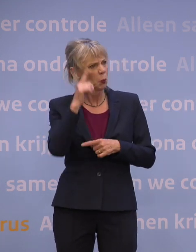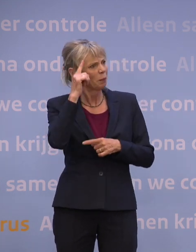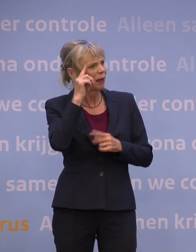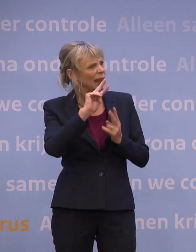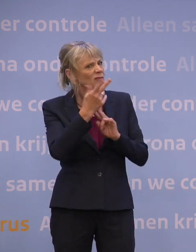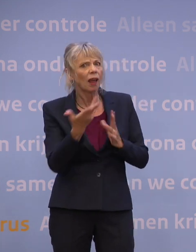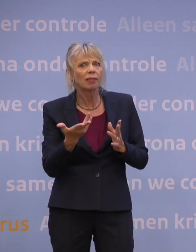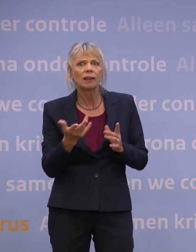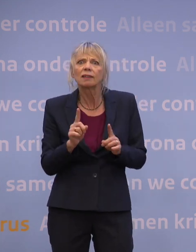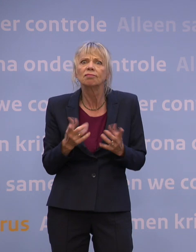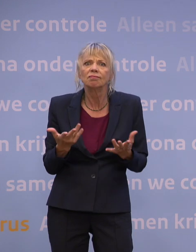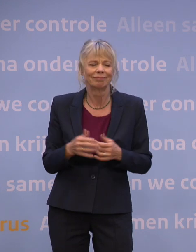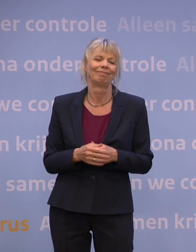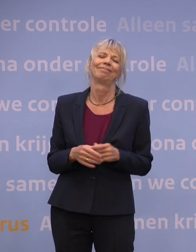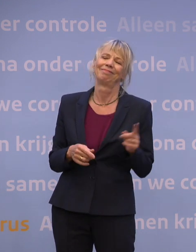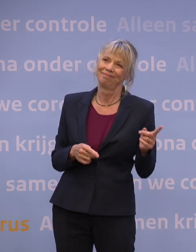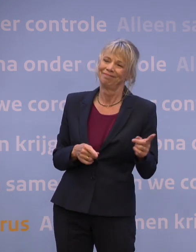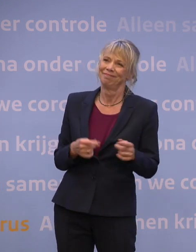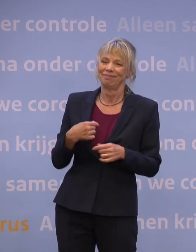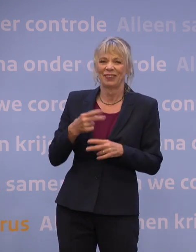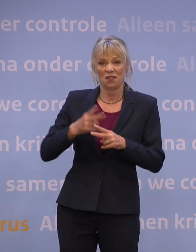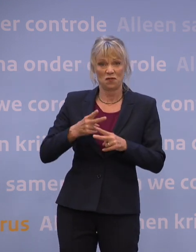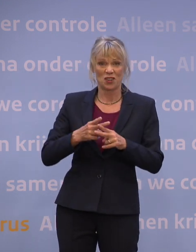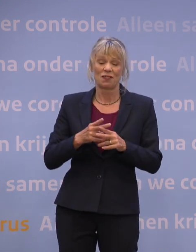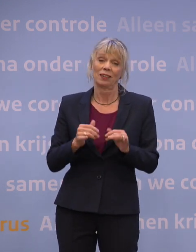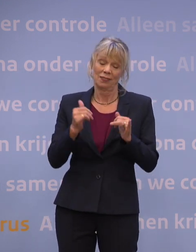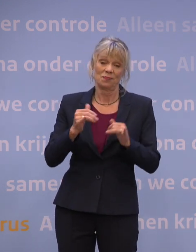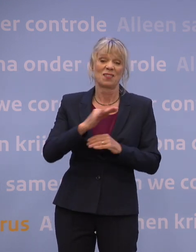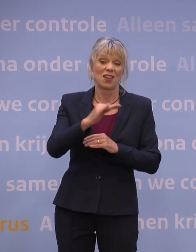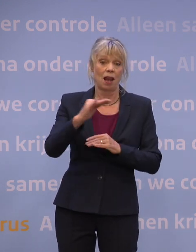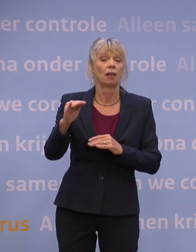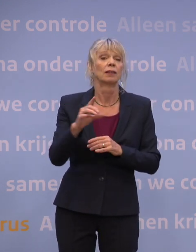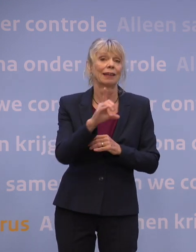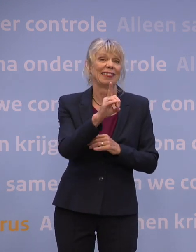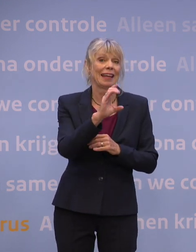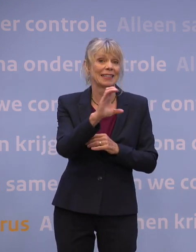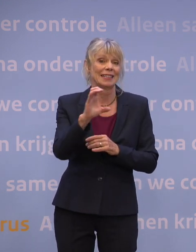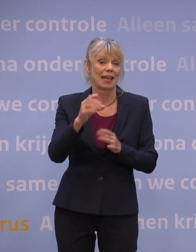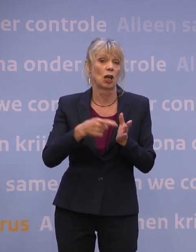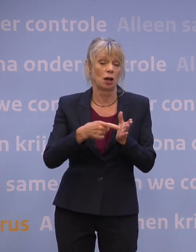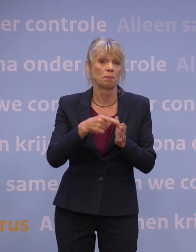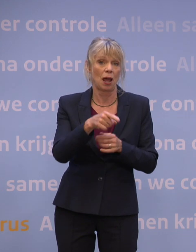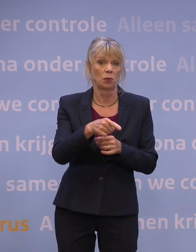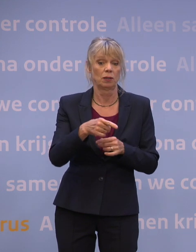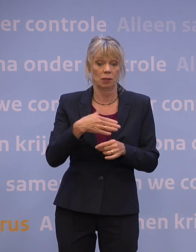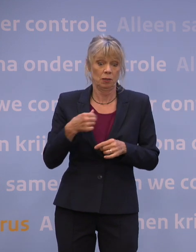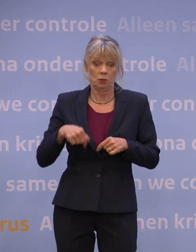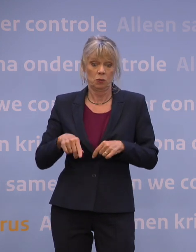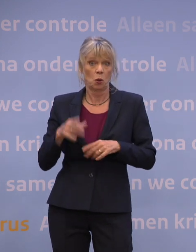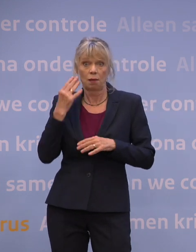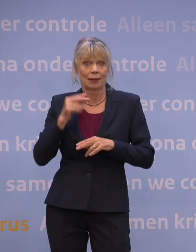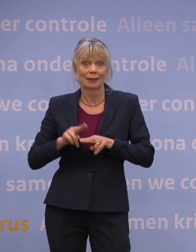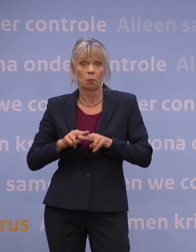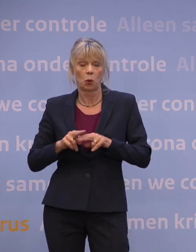is dat mijn verwachting is dat vrij veel landen toch dat DCC zullen gaan gebruiken zolang wij niet op groen staan. Twee is dat mijn verwachting is dat wij